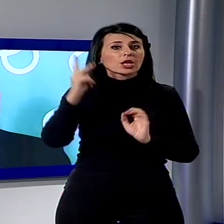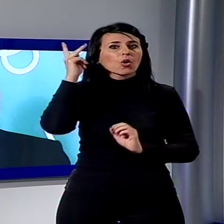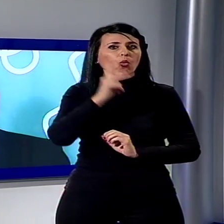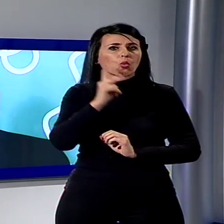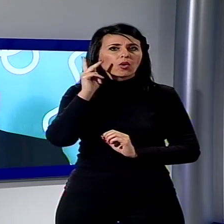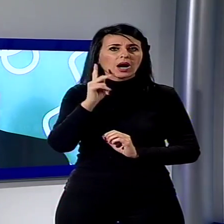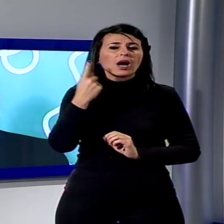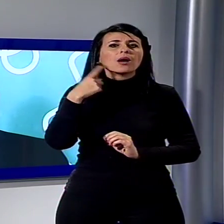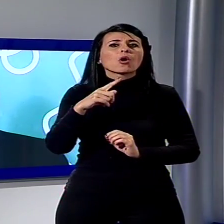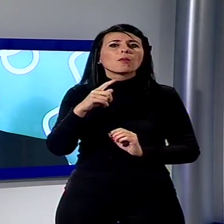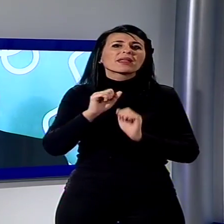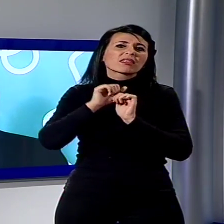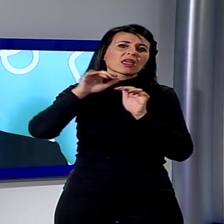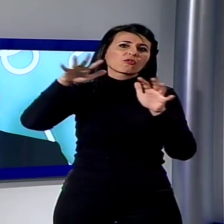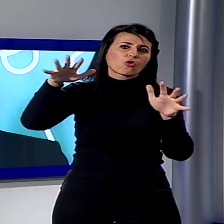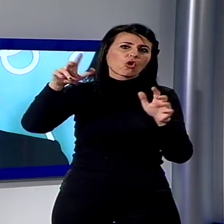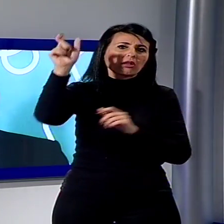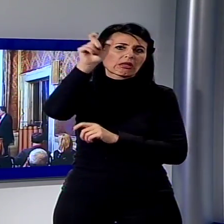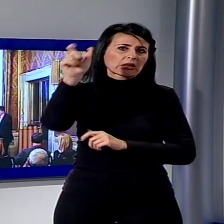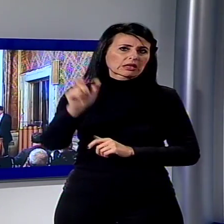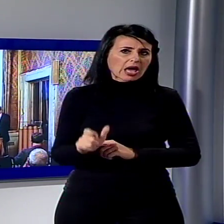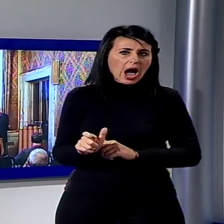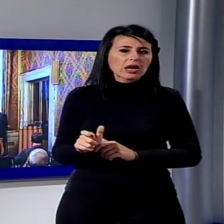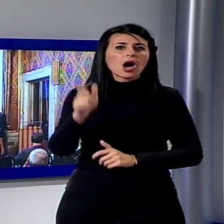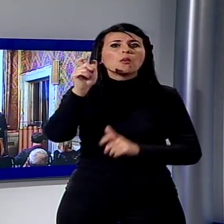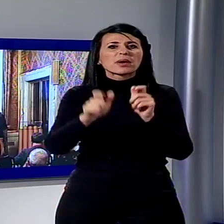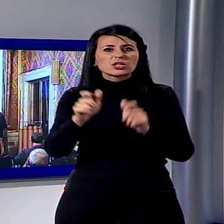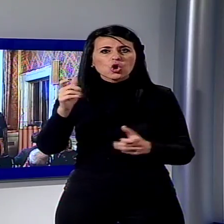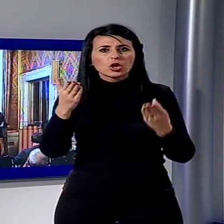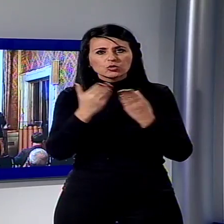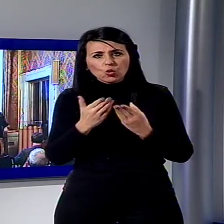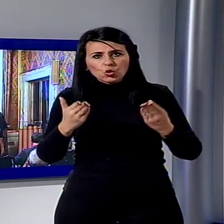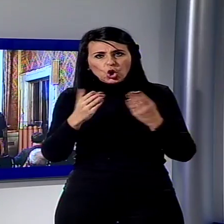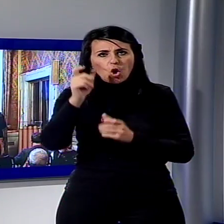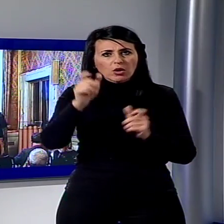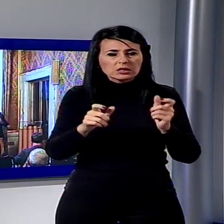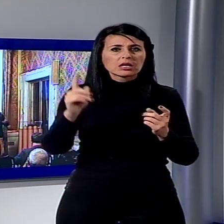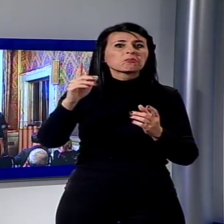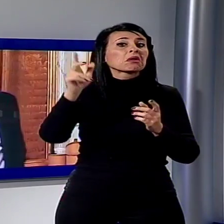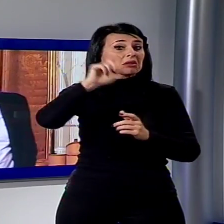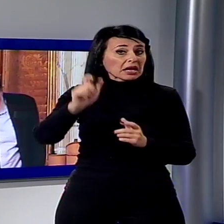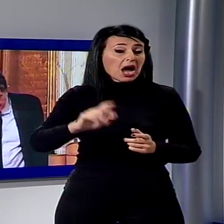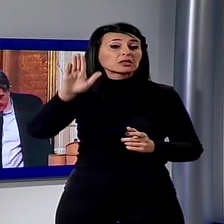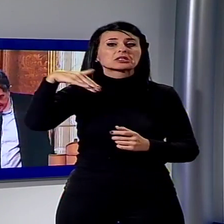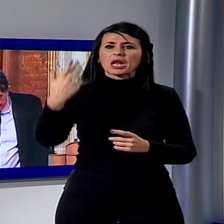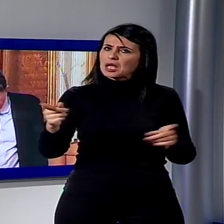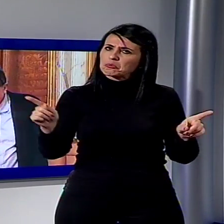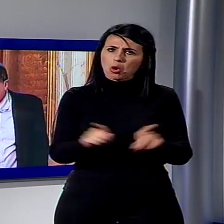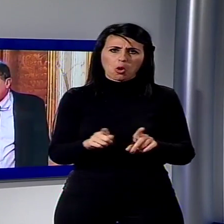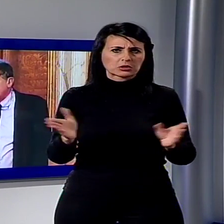interessare quanto più è possibile studiosi, italiani e stranieri. Nel corso del pomeriggio di scienza